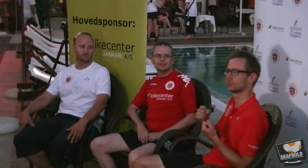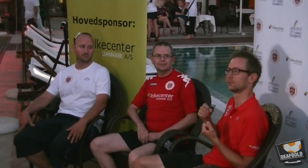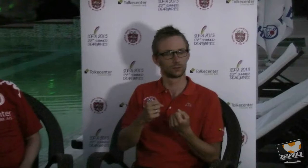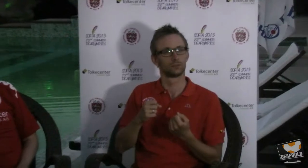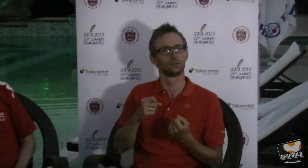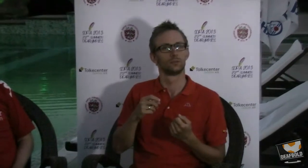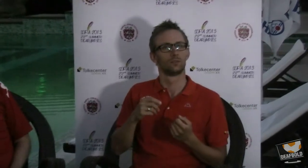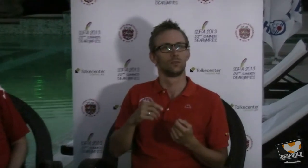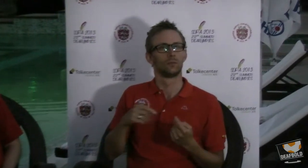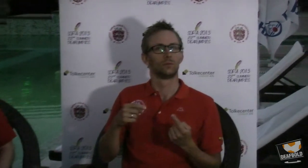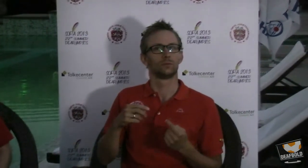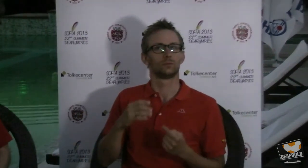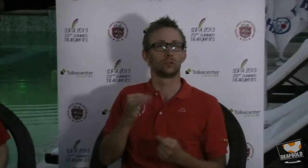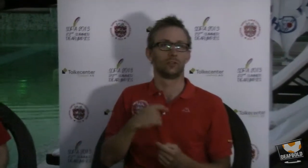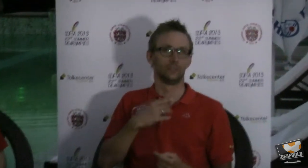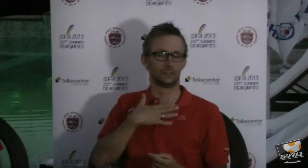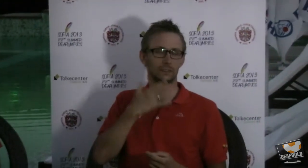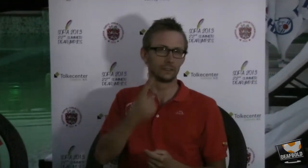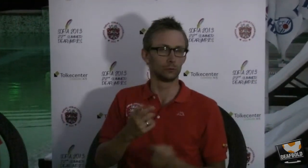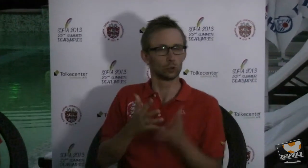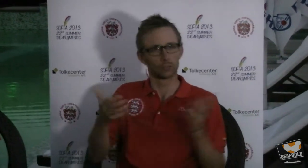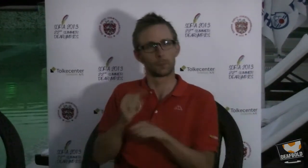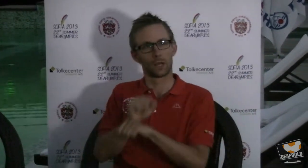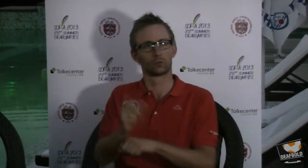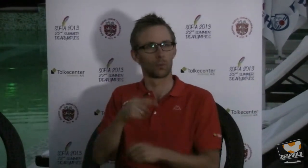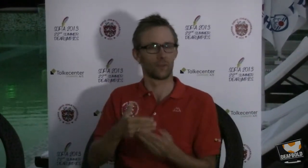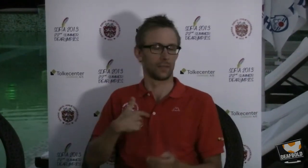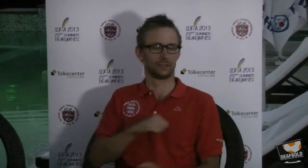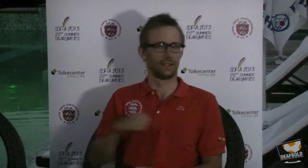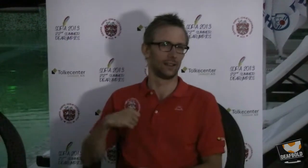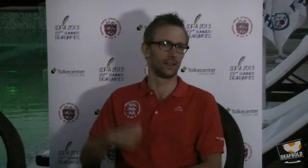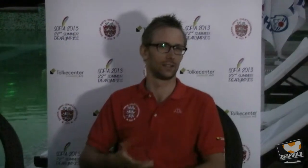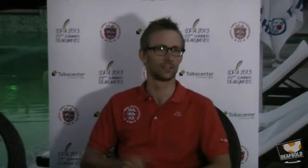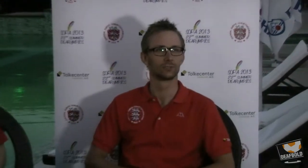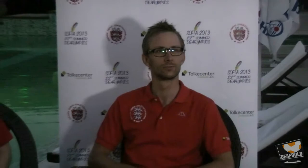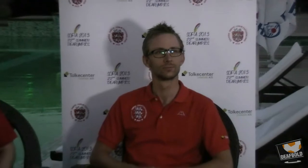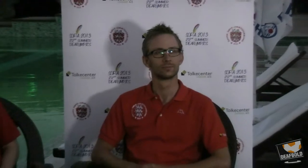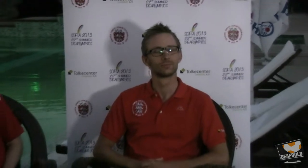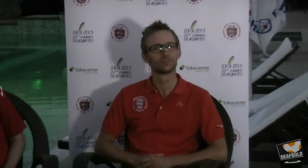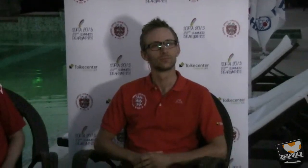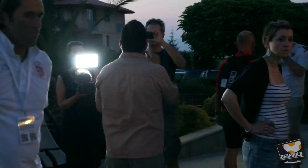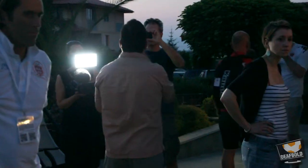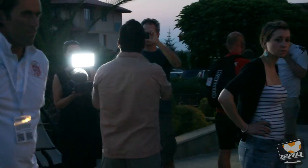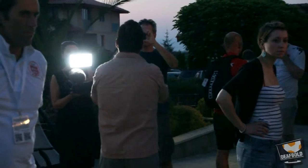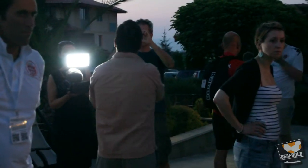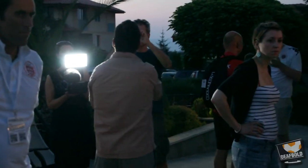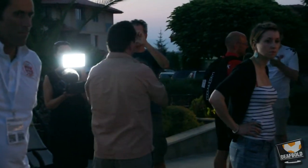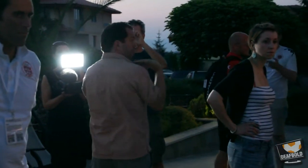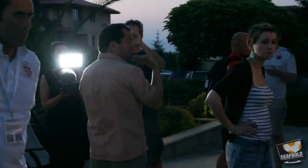Og være engageret Så øhh Det største pres, det egentlig, der har pres Men så